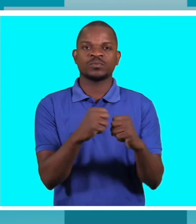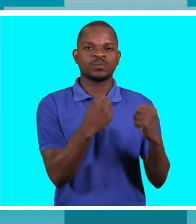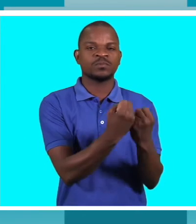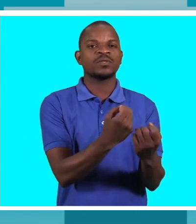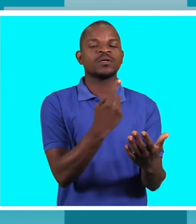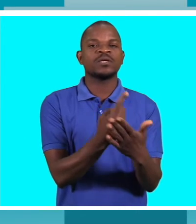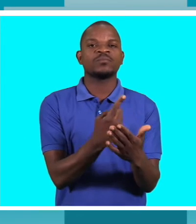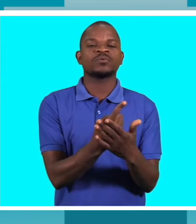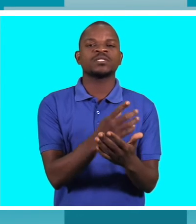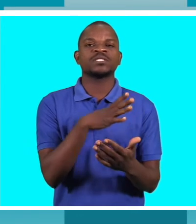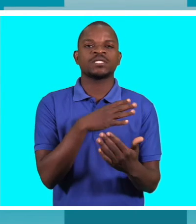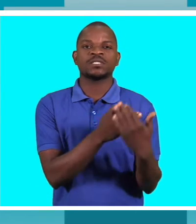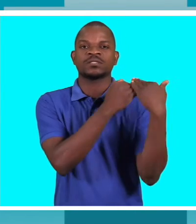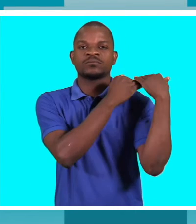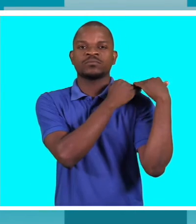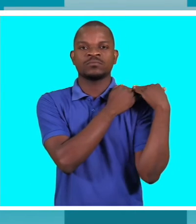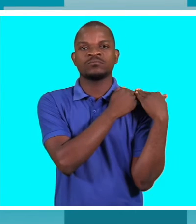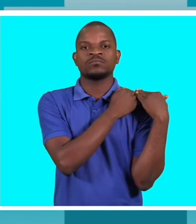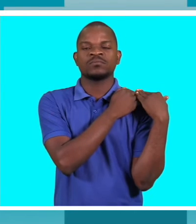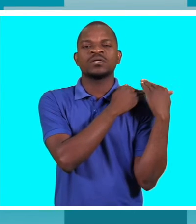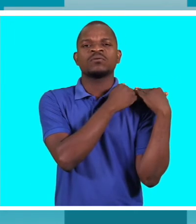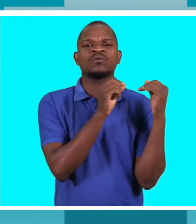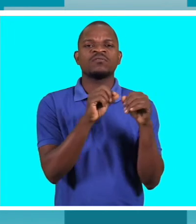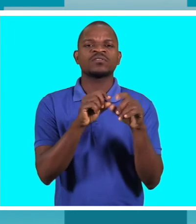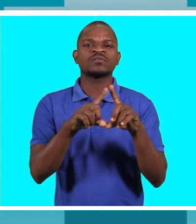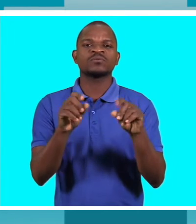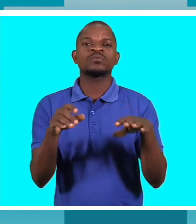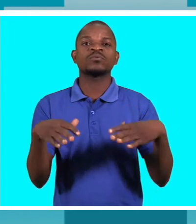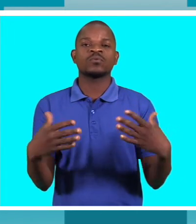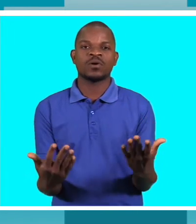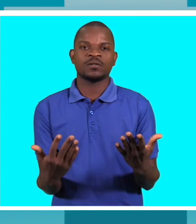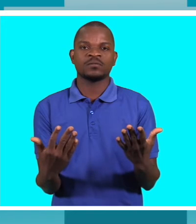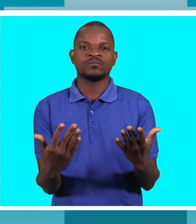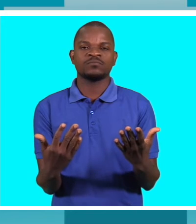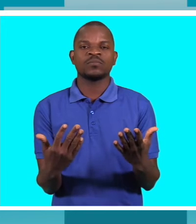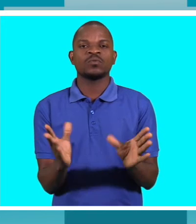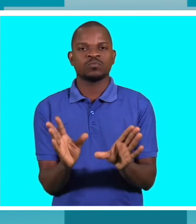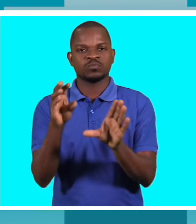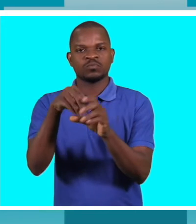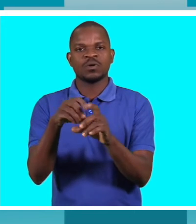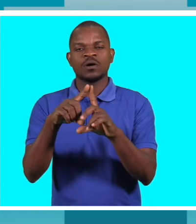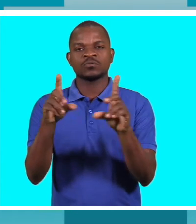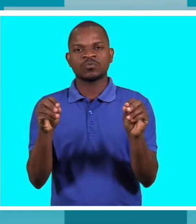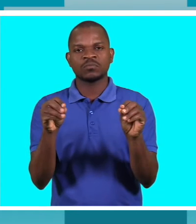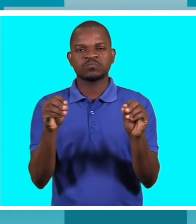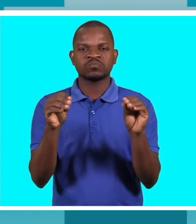a responsabilidade de incluir ações de formação, de